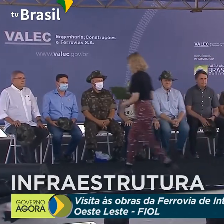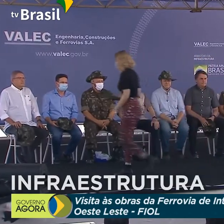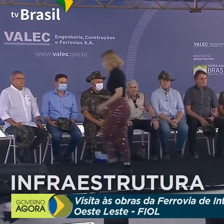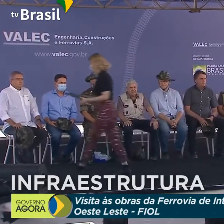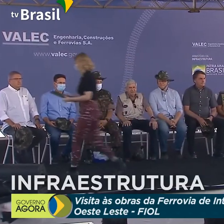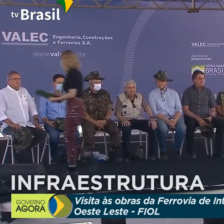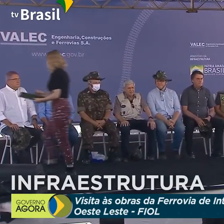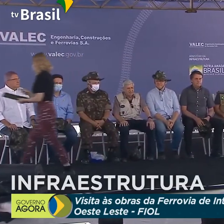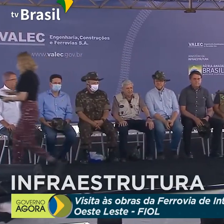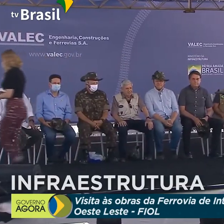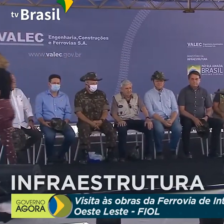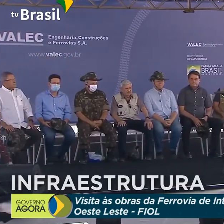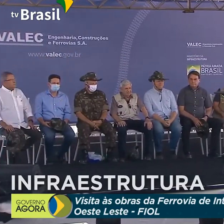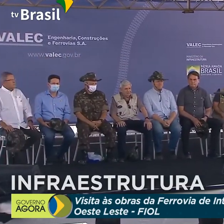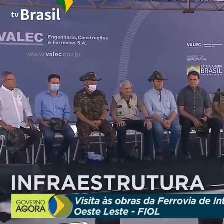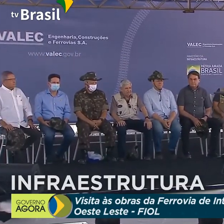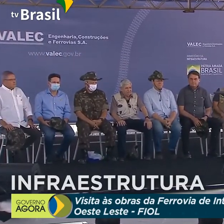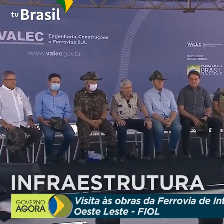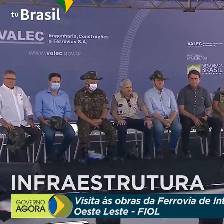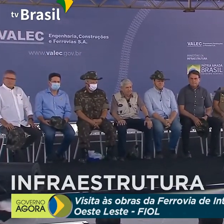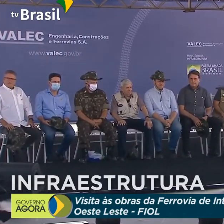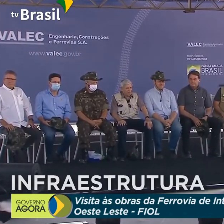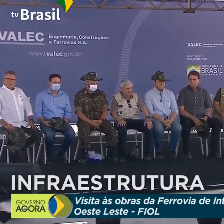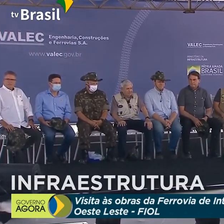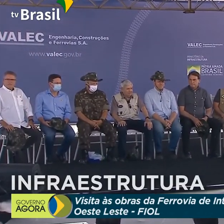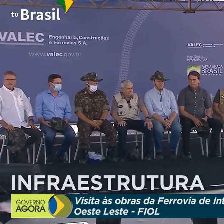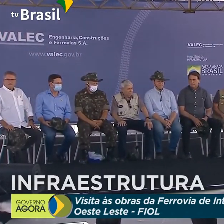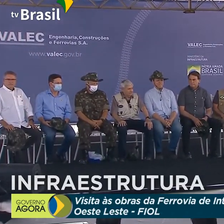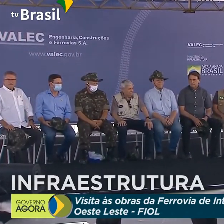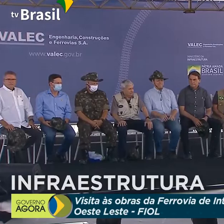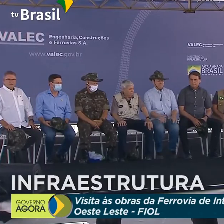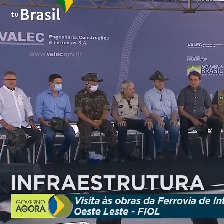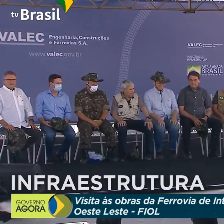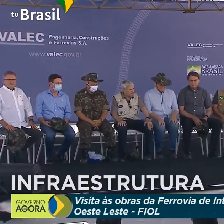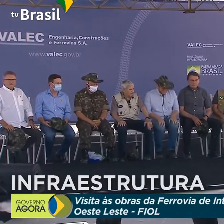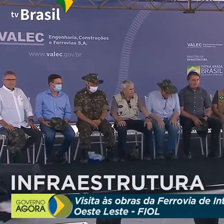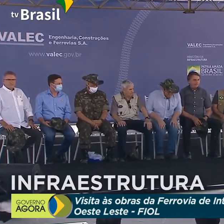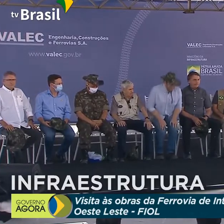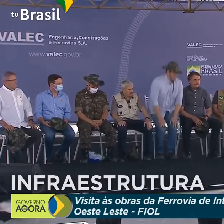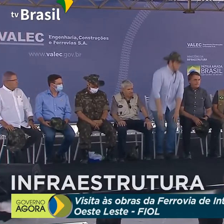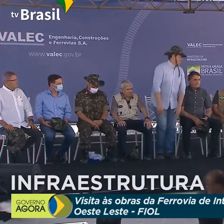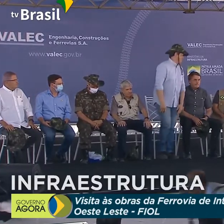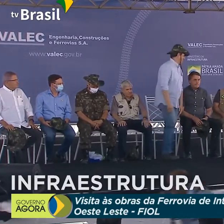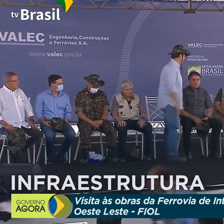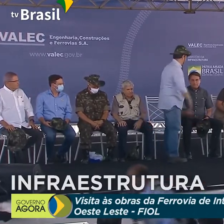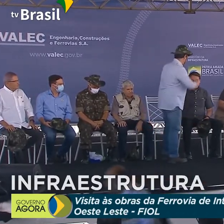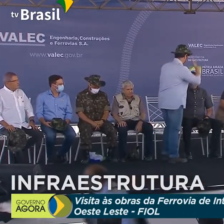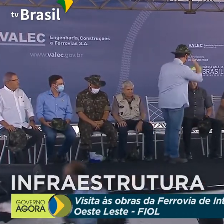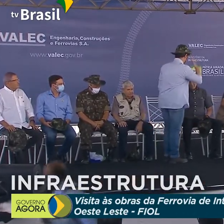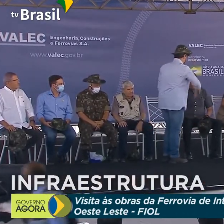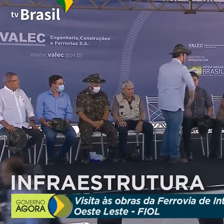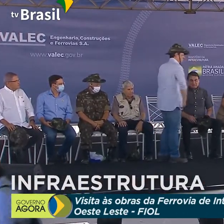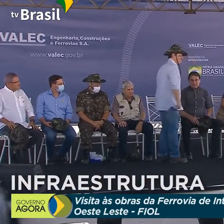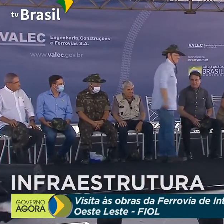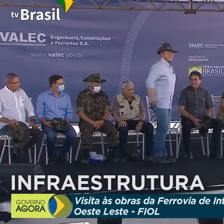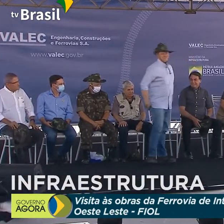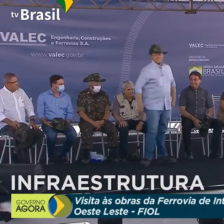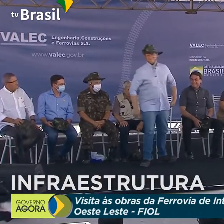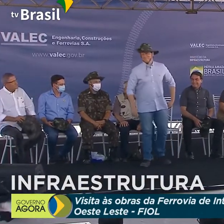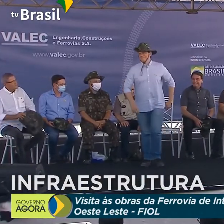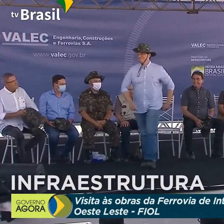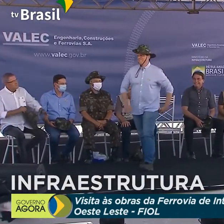Neste momento, convidamos a fazer uso da palavra o ministro de Estado de Infraestrutura, Tarcísio de Freitas.